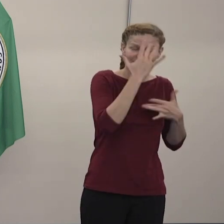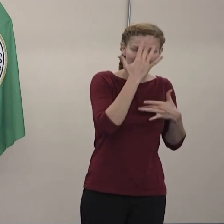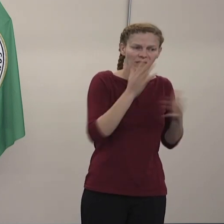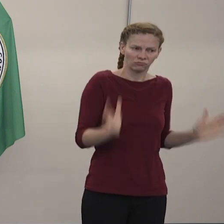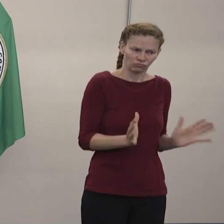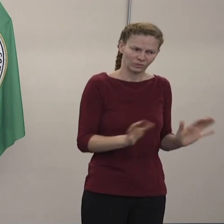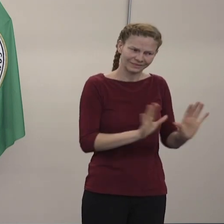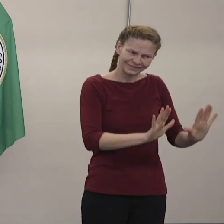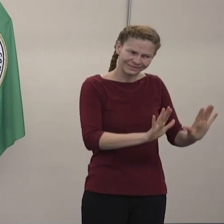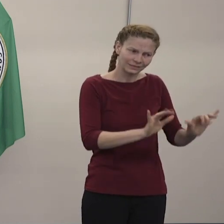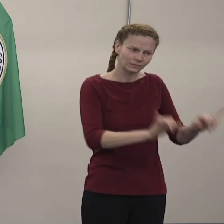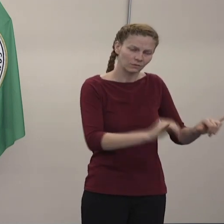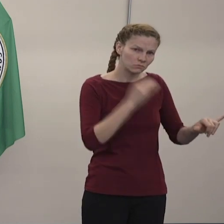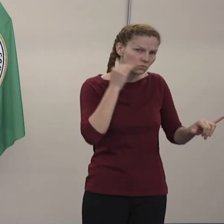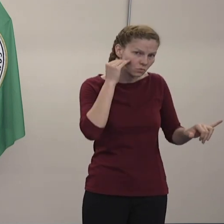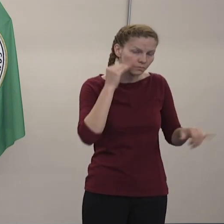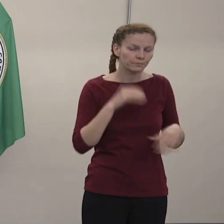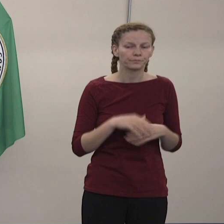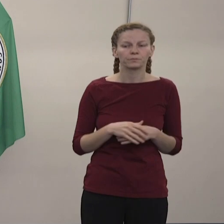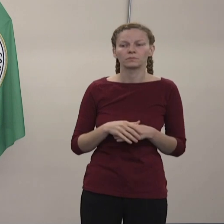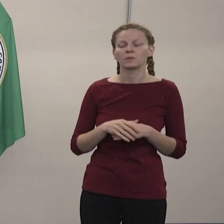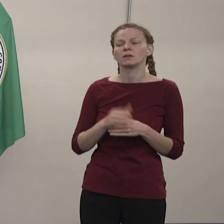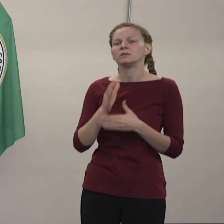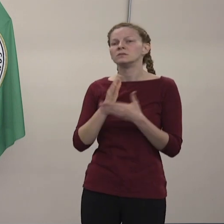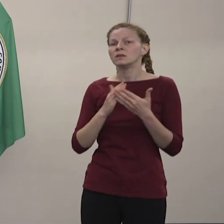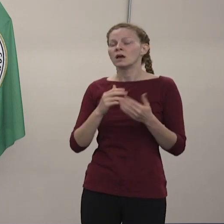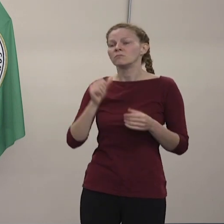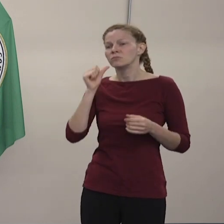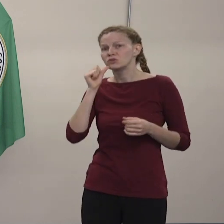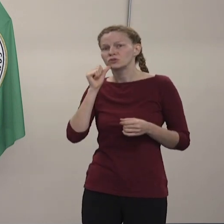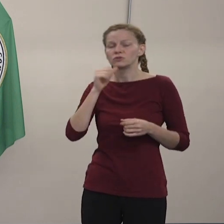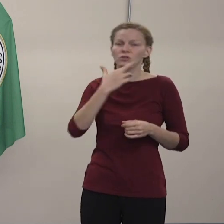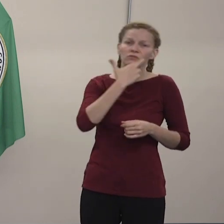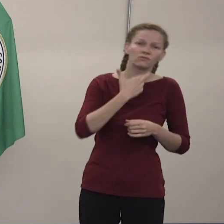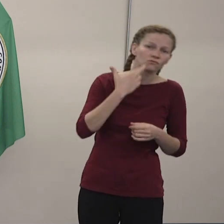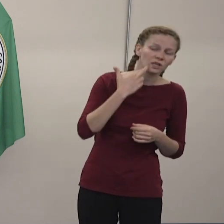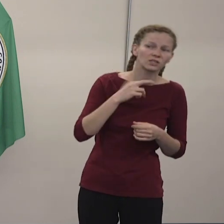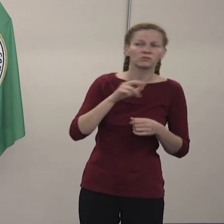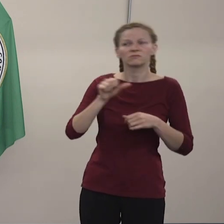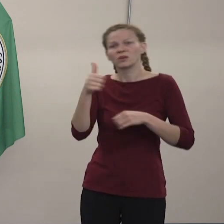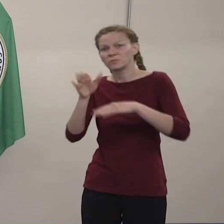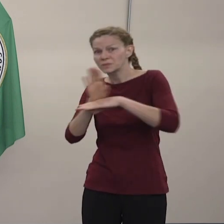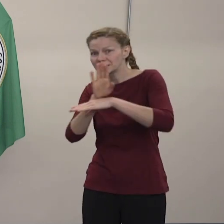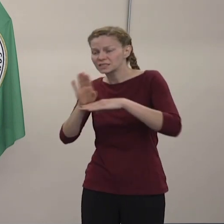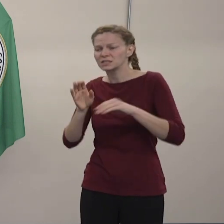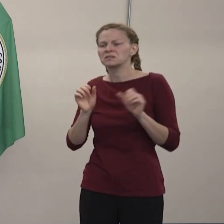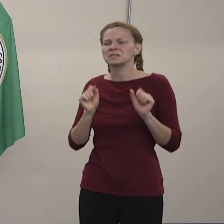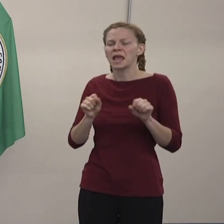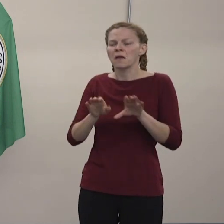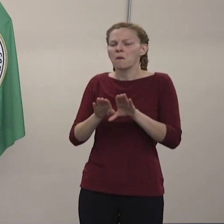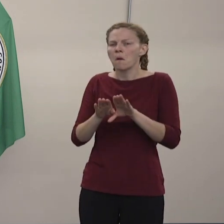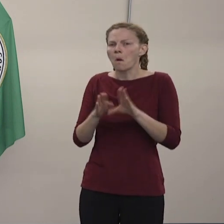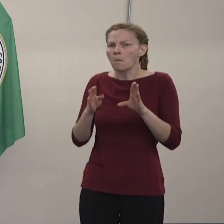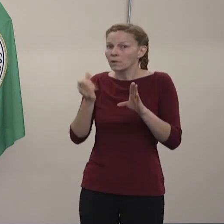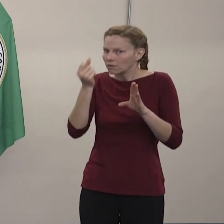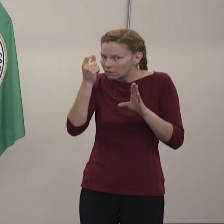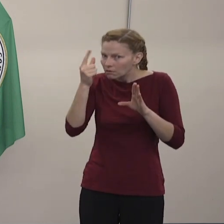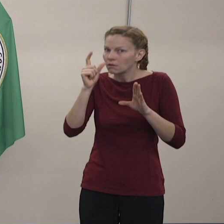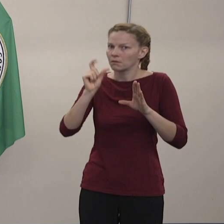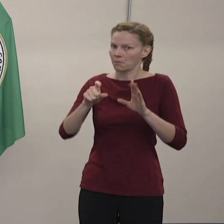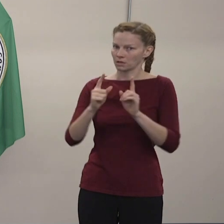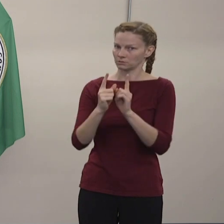Permitiendo que algunos restaurantes, bares y otros negocios que mantengan el protocolo de